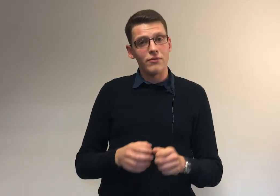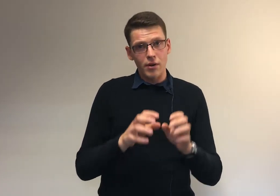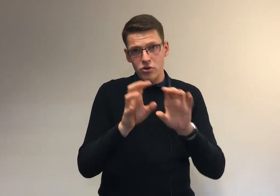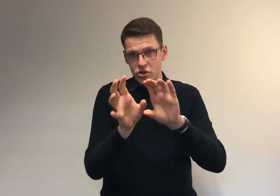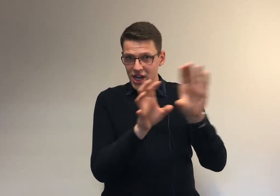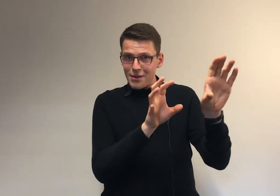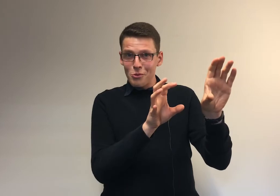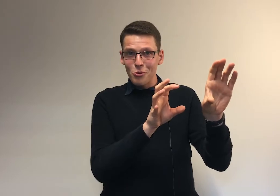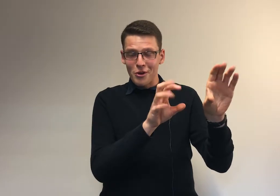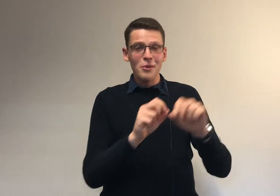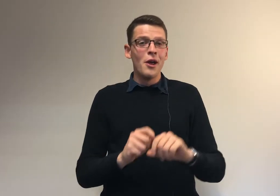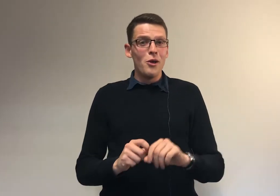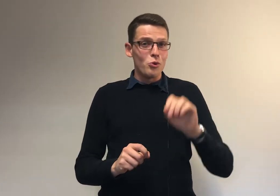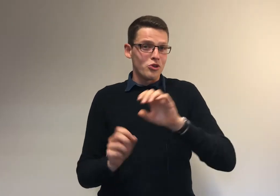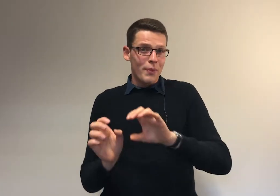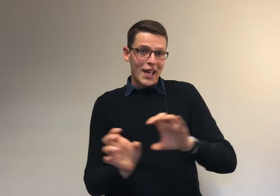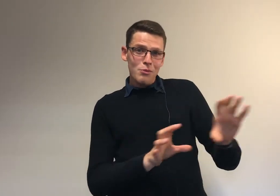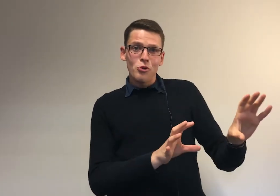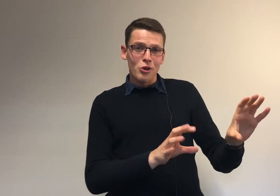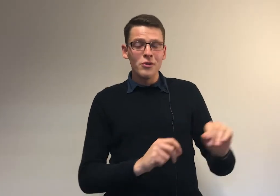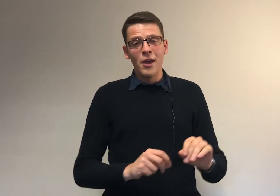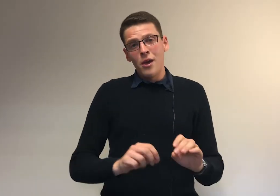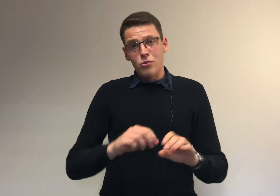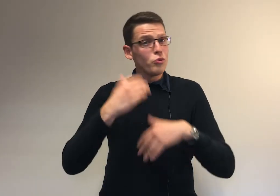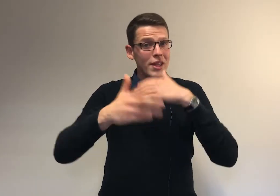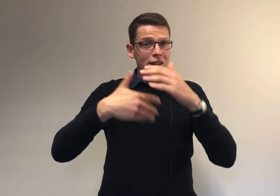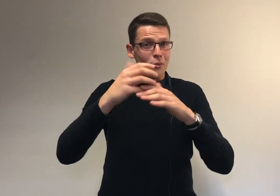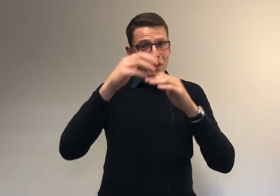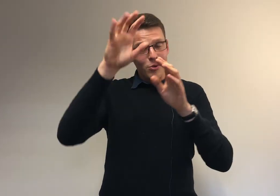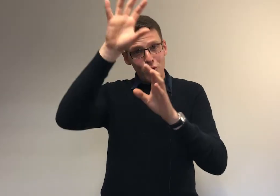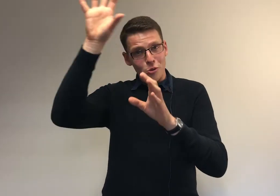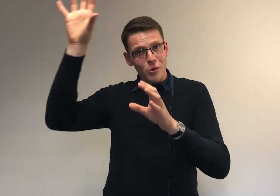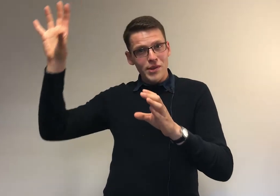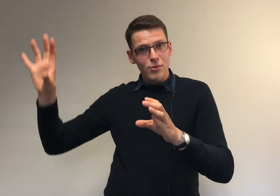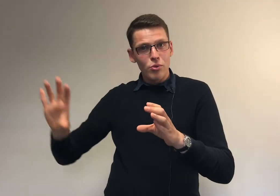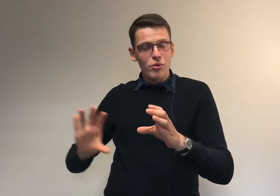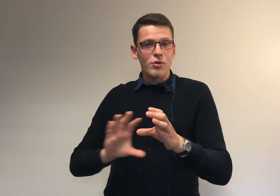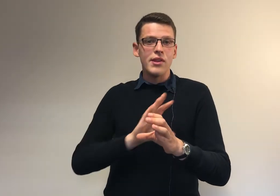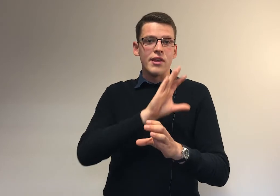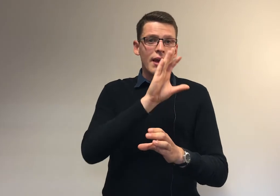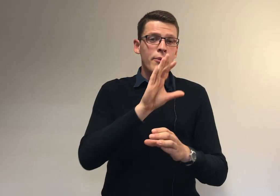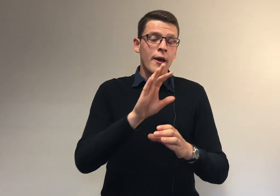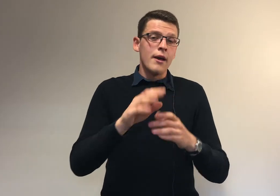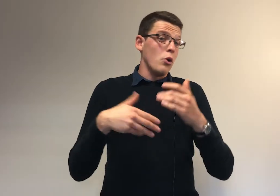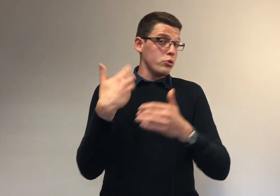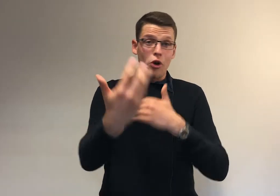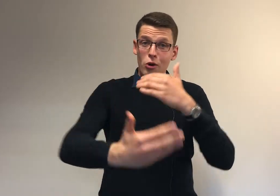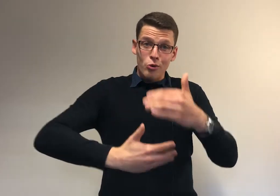falloir que je gère mieux mon temps, ou que je prenne mieux note, tous des éléments qui sont dans notre processus de six étapes. Dans